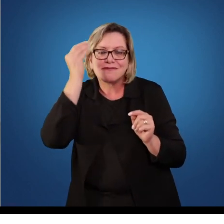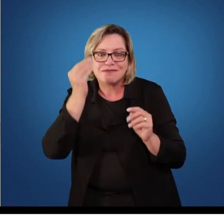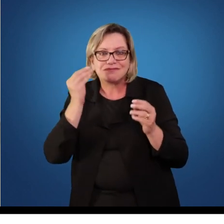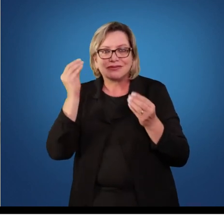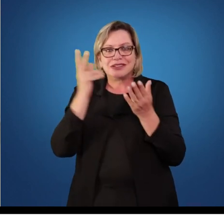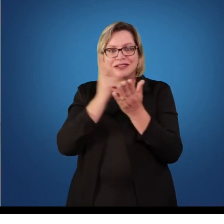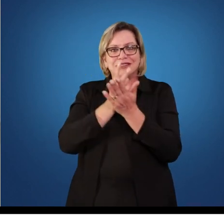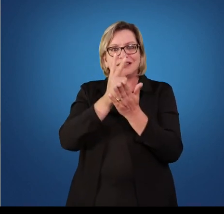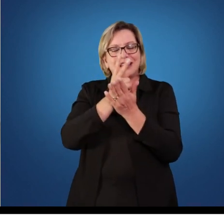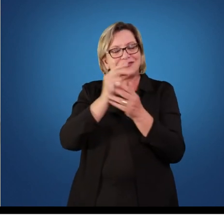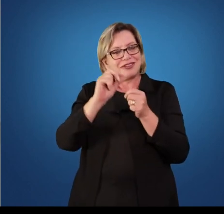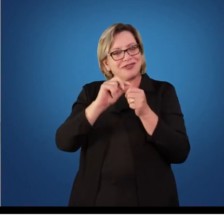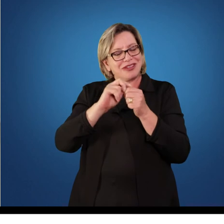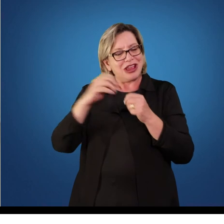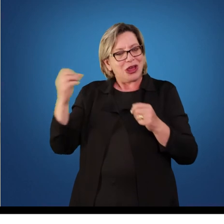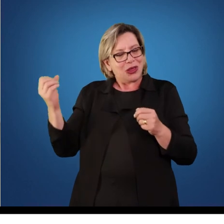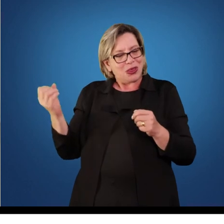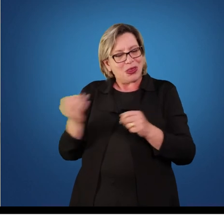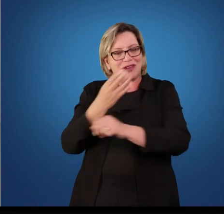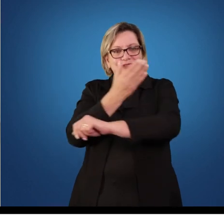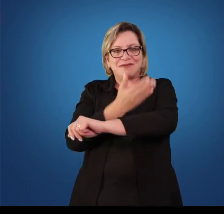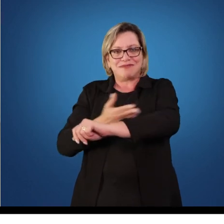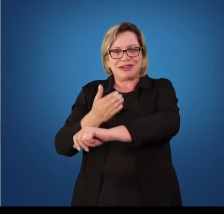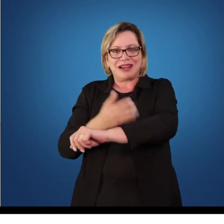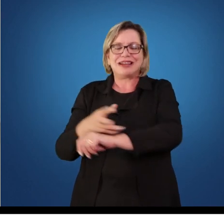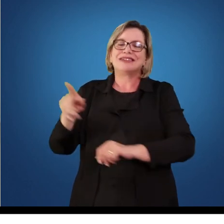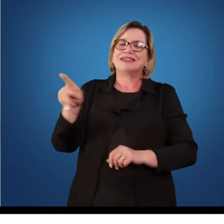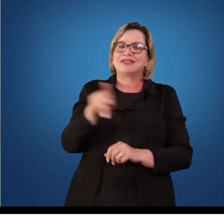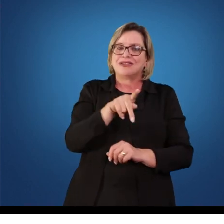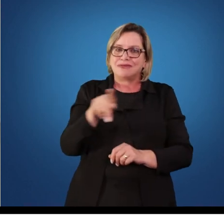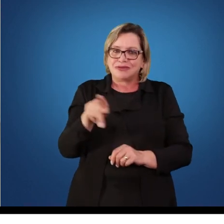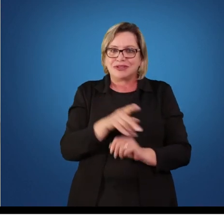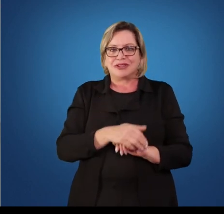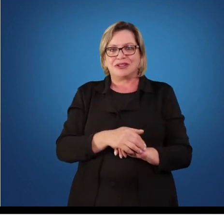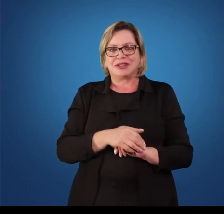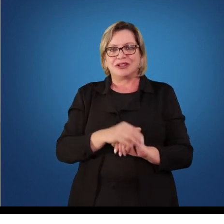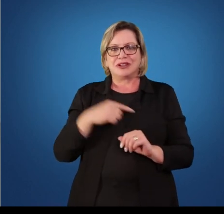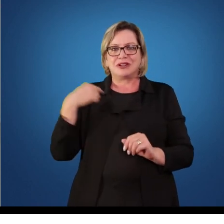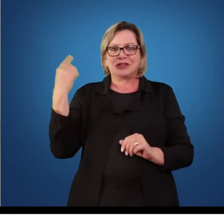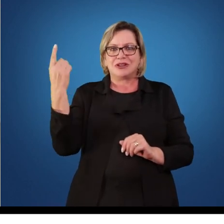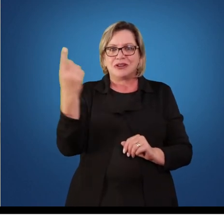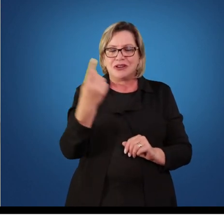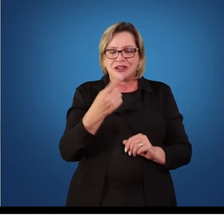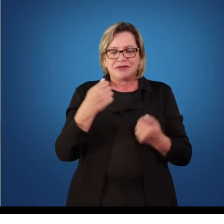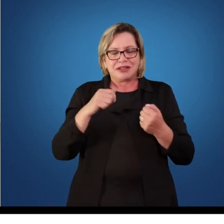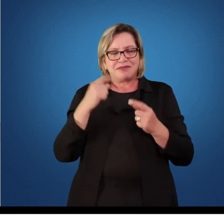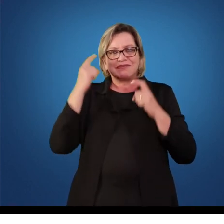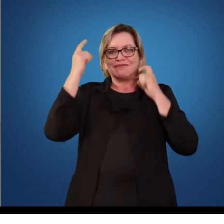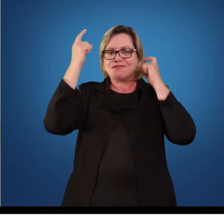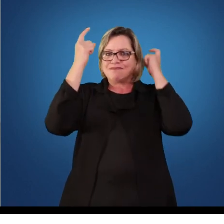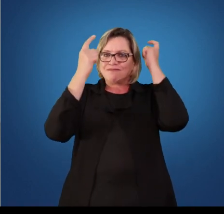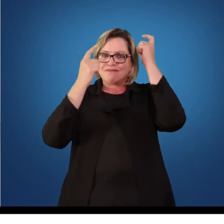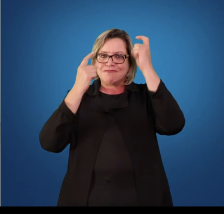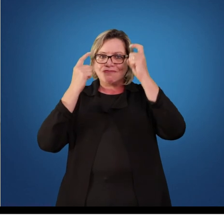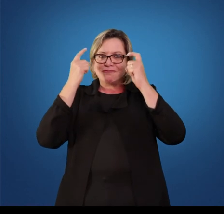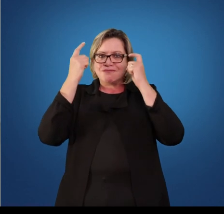gerar novas ações na prática docente. Nós precisamos nos preocupar em avaliar